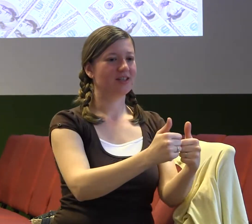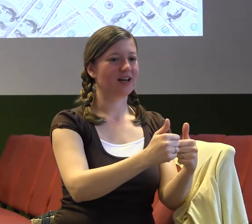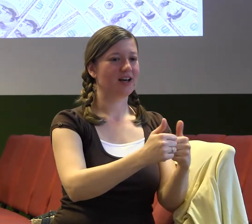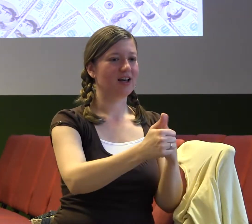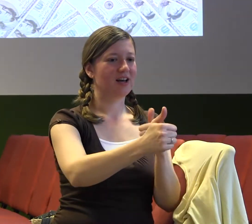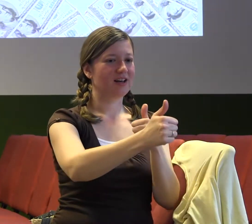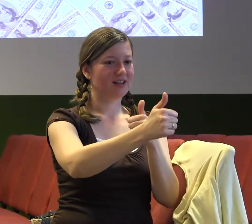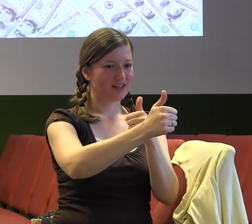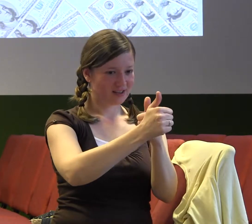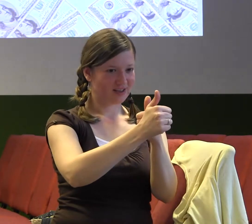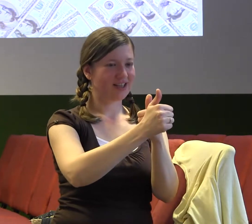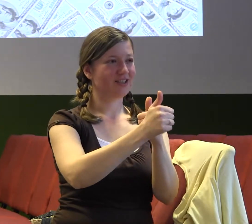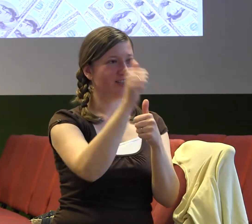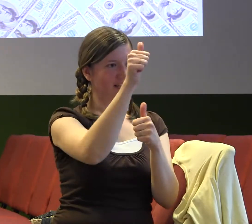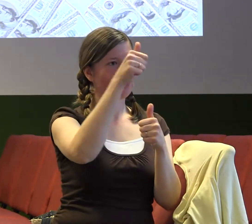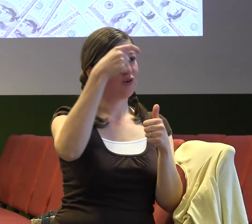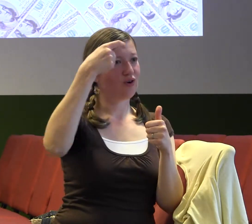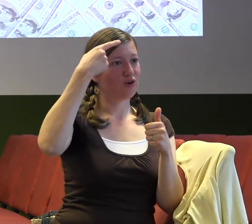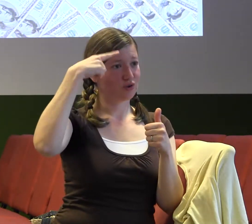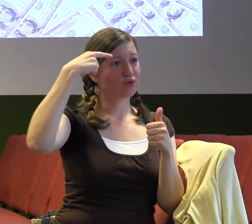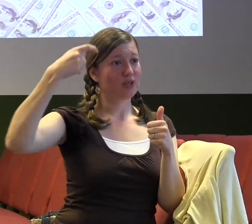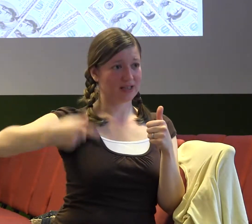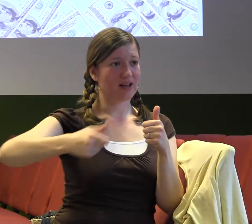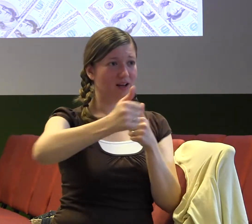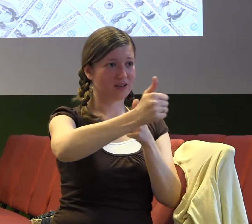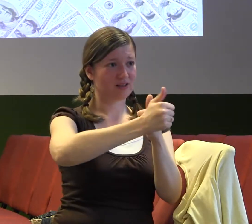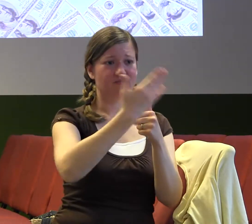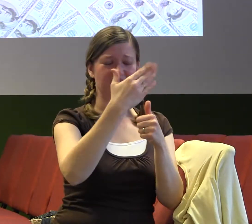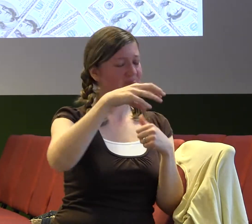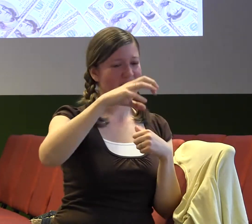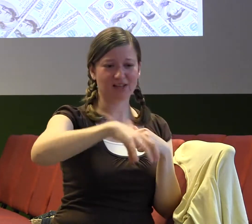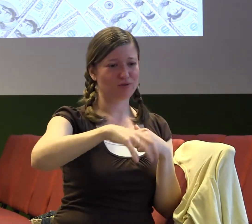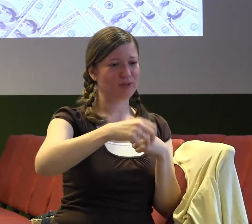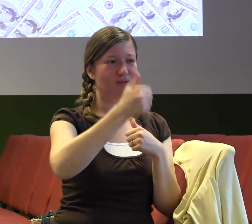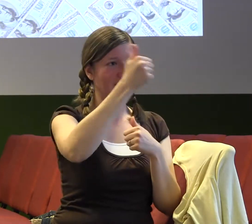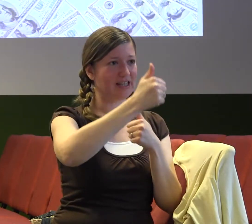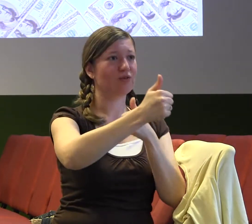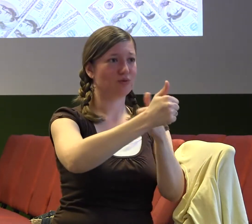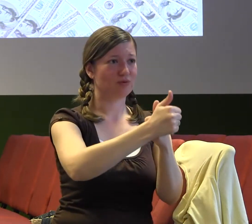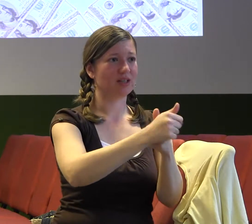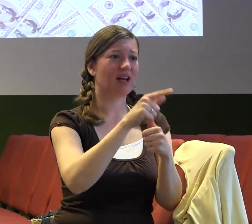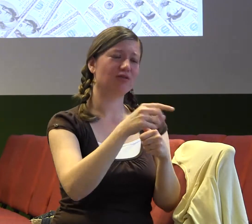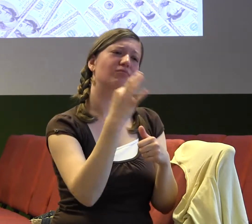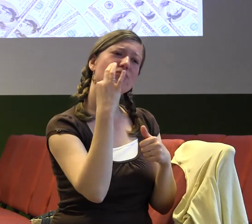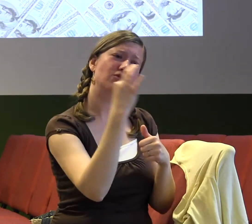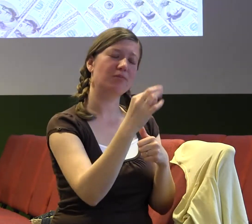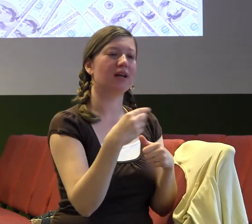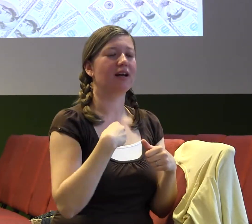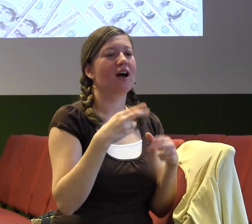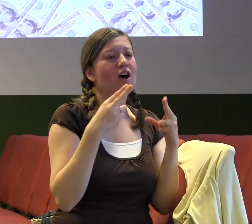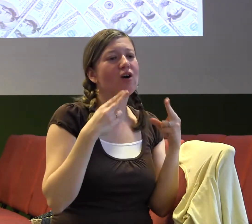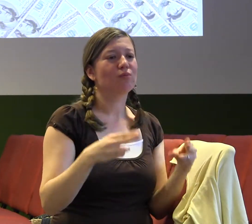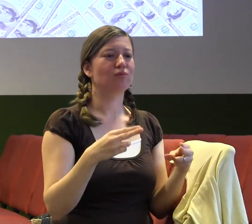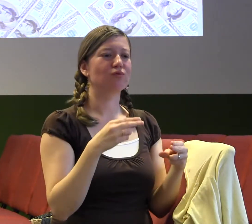tam být pro ně a můžeme se dokonce i někdy modlit prostě. Takže je to skvělá práce, která mě moc baví